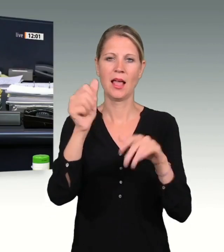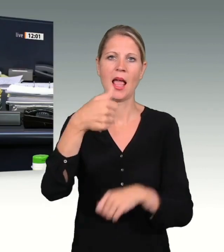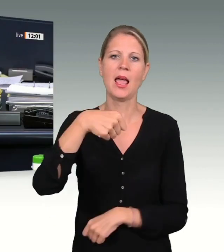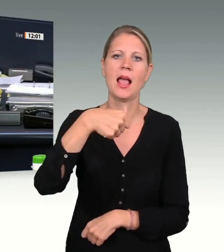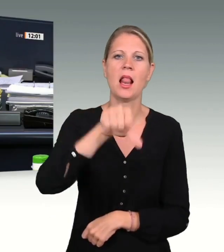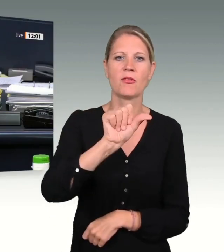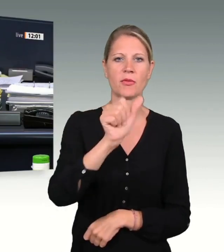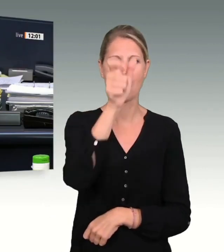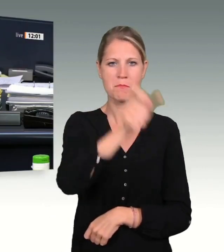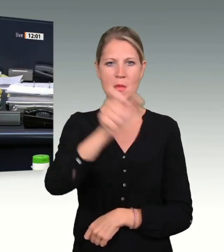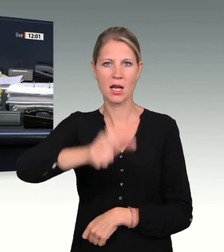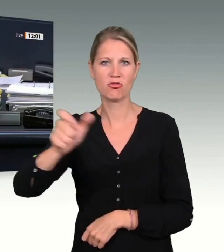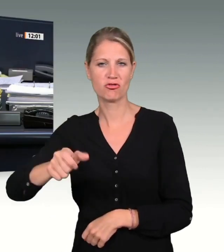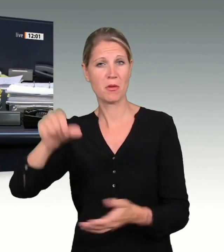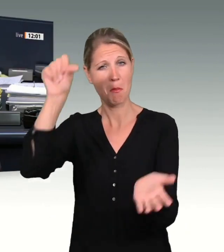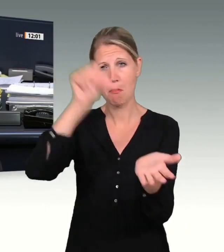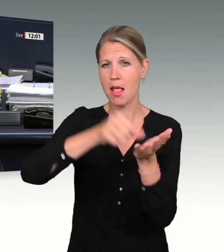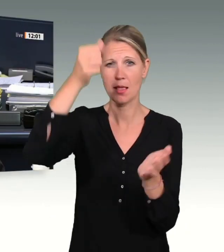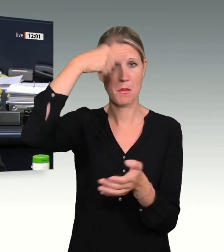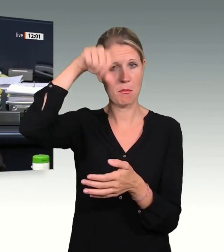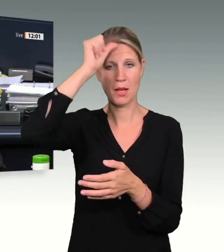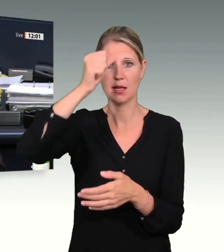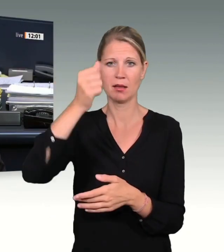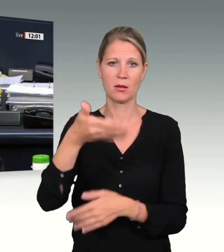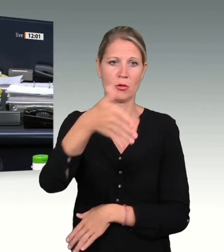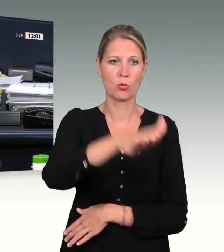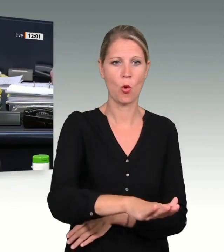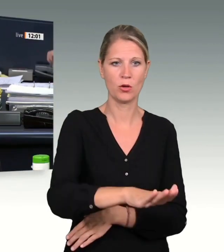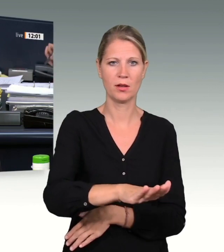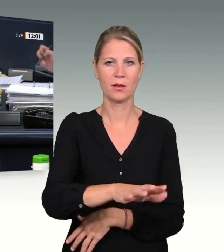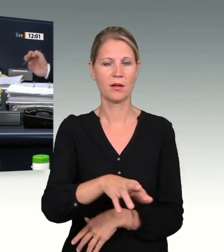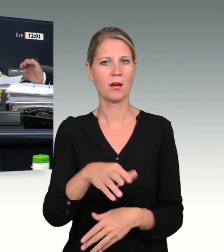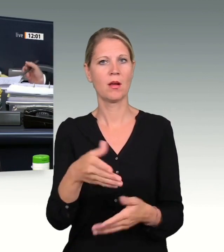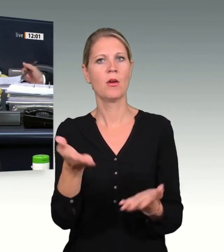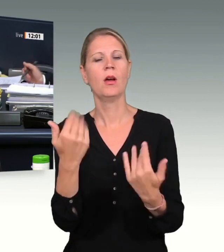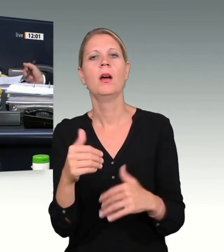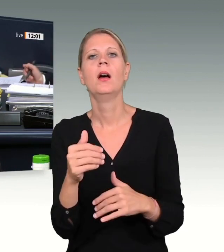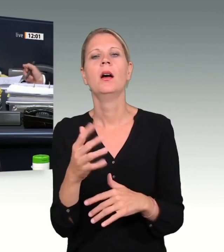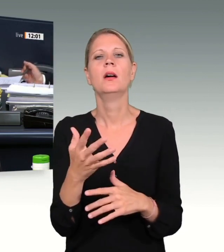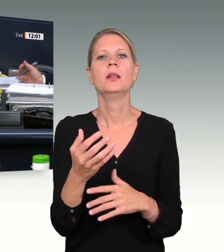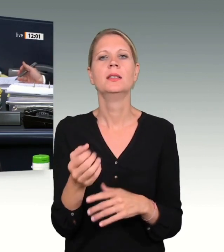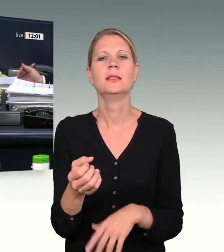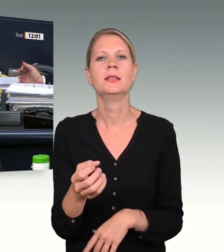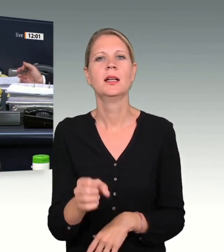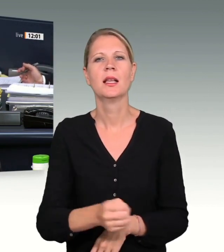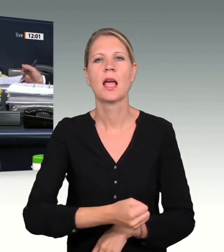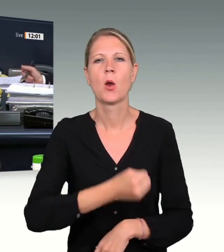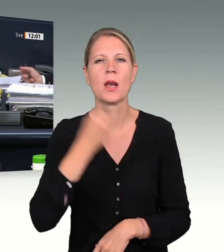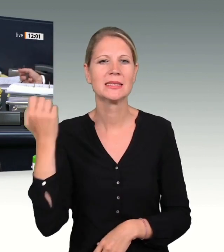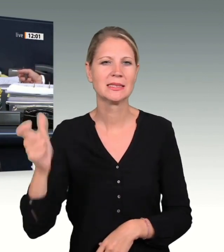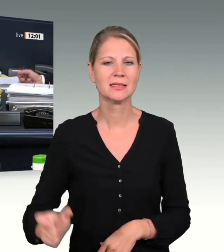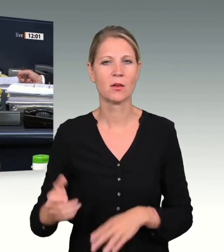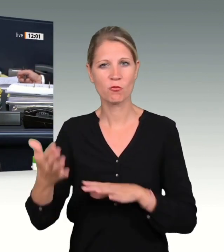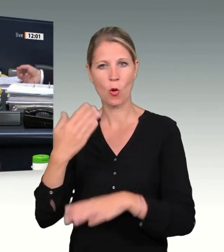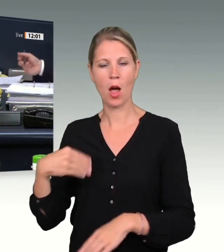getötet von einem Terroristen, der zuvor einen polnischen Lastwagenfahrer